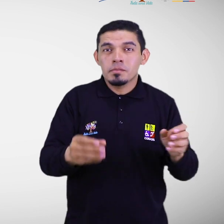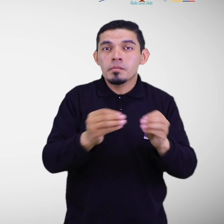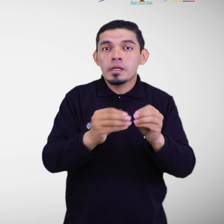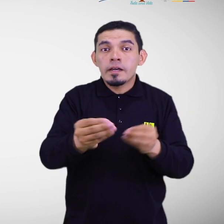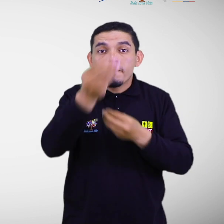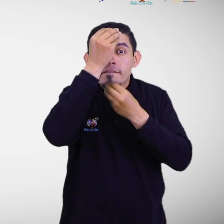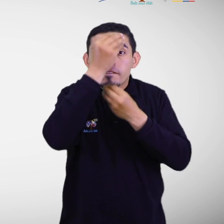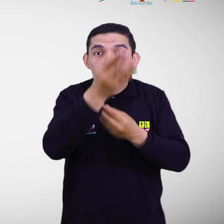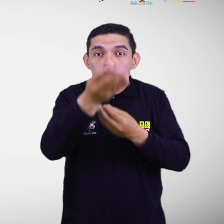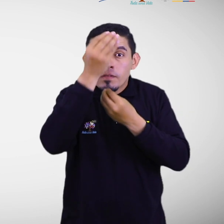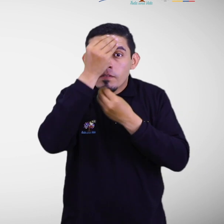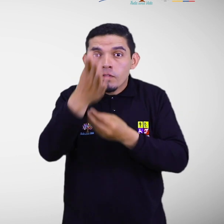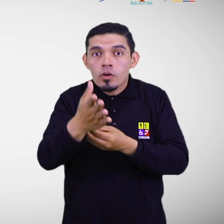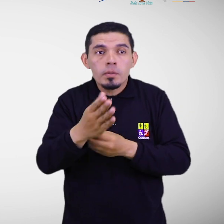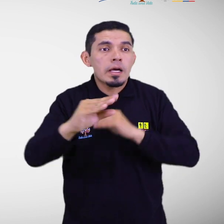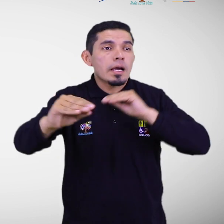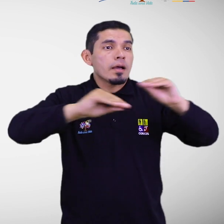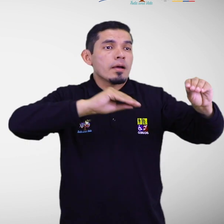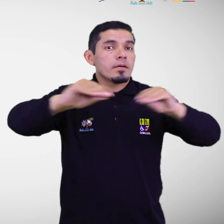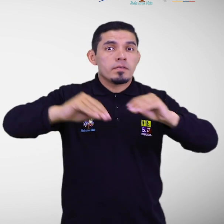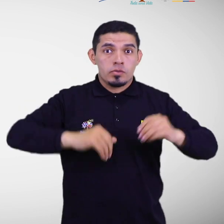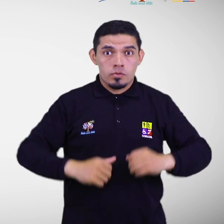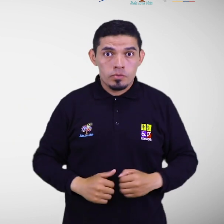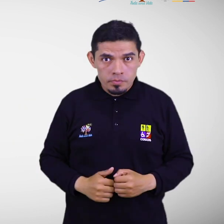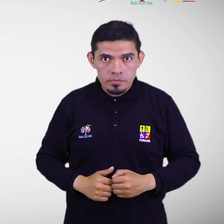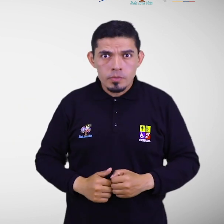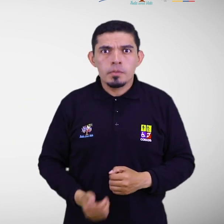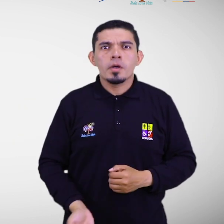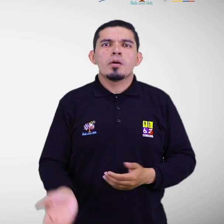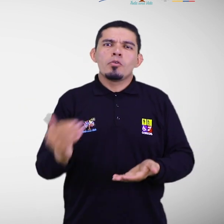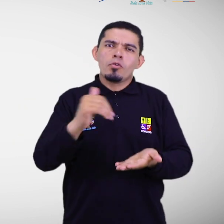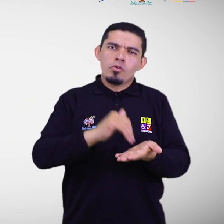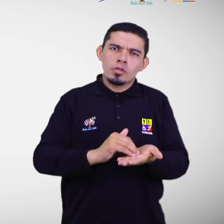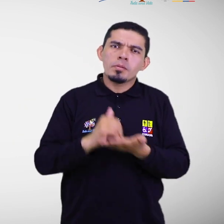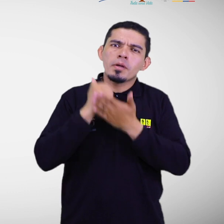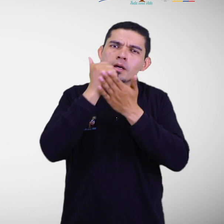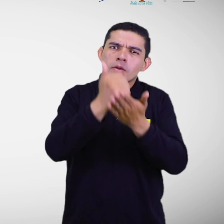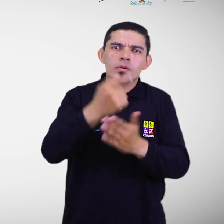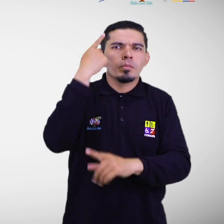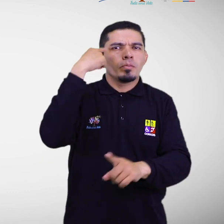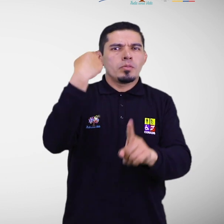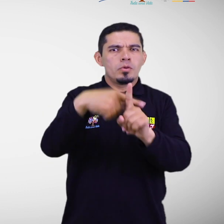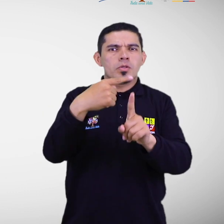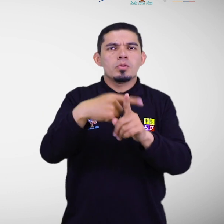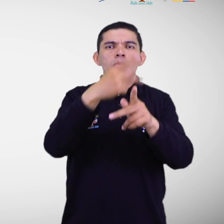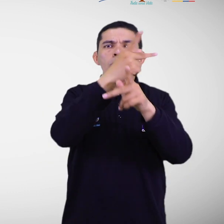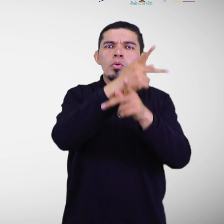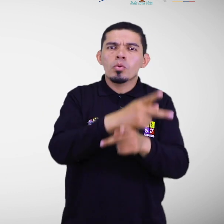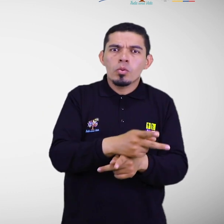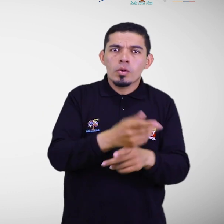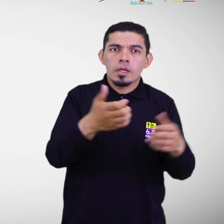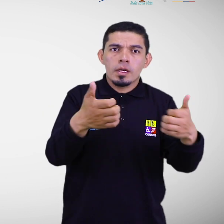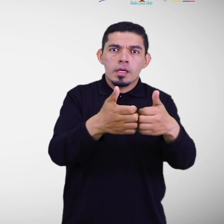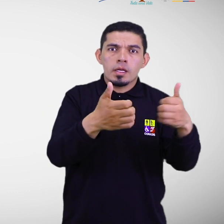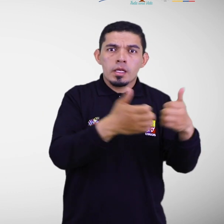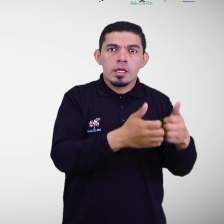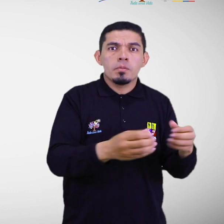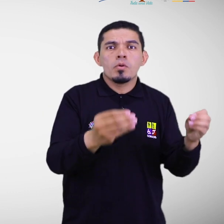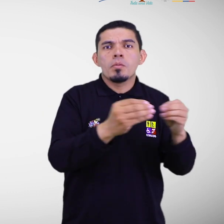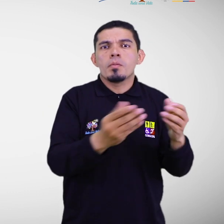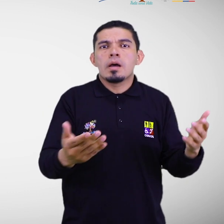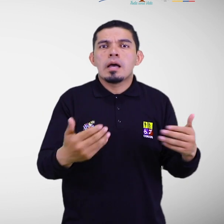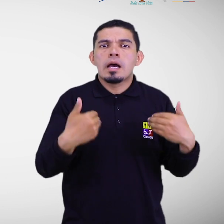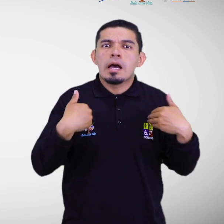clara y objetiva del desastre, así como procurar la recuperación y preservación de los equipos auxiliares y los animales de